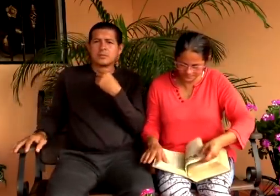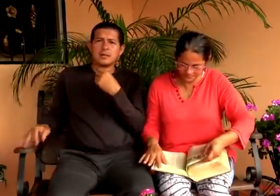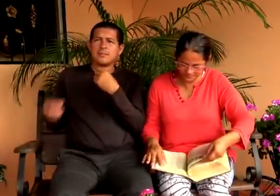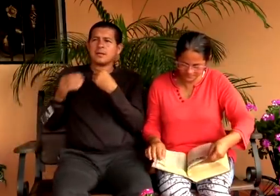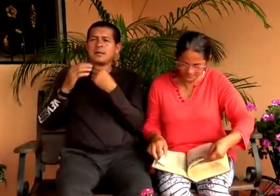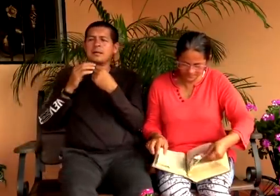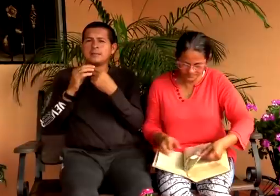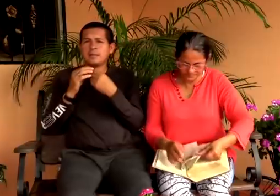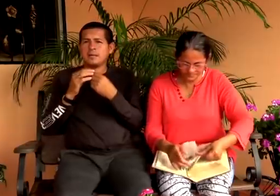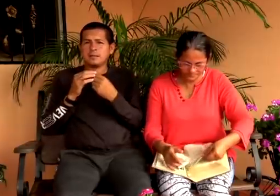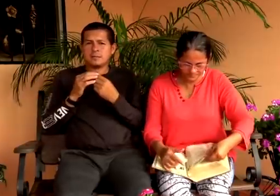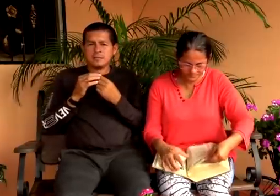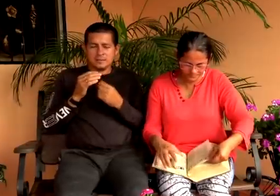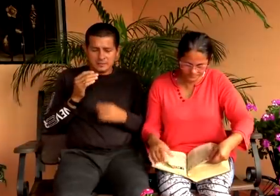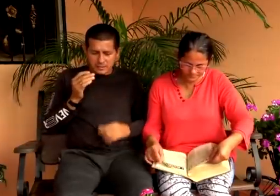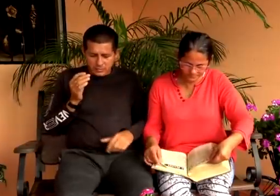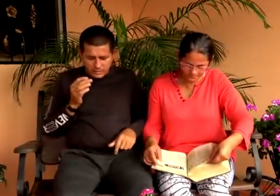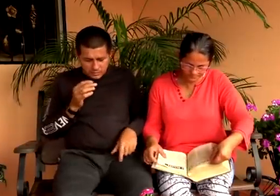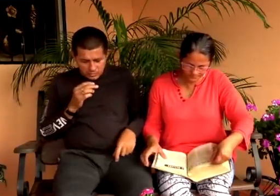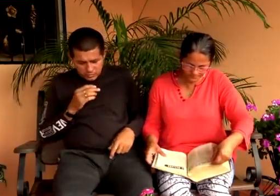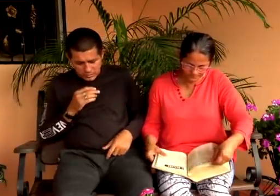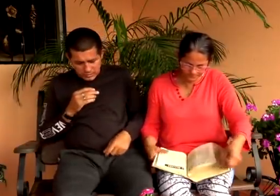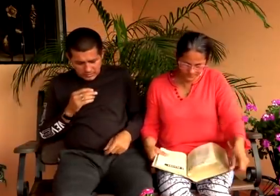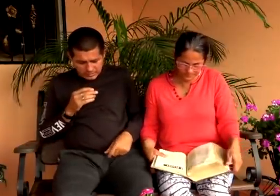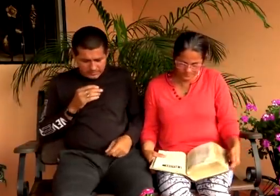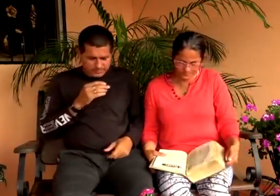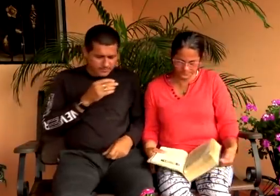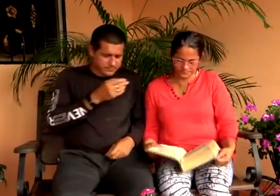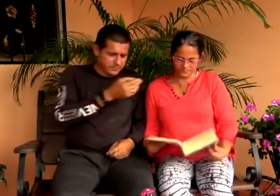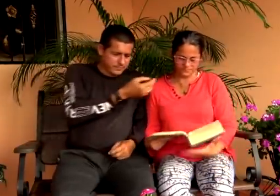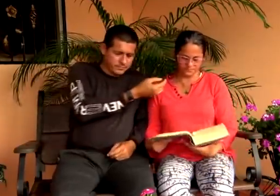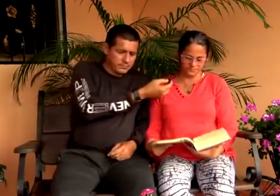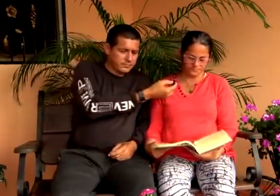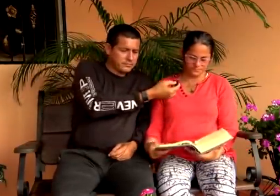versículo 3 vamos a leer el 3 y el 4 Rosita